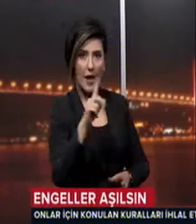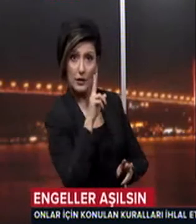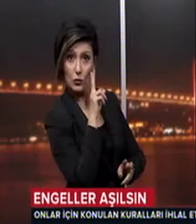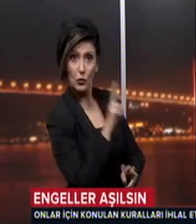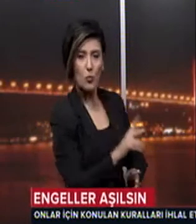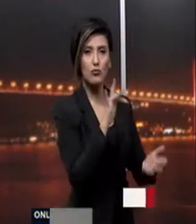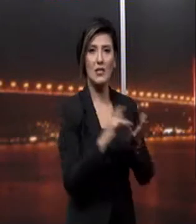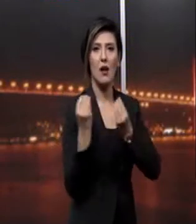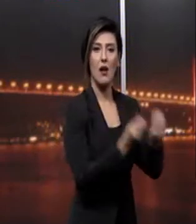bulunuyor